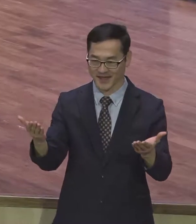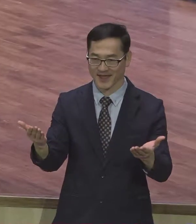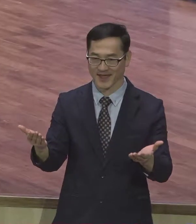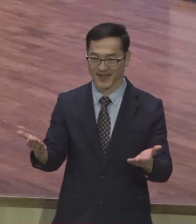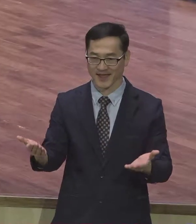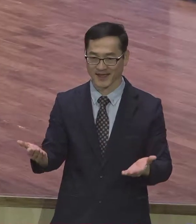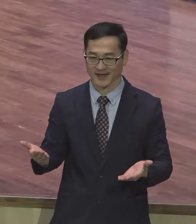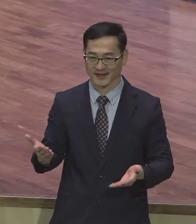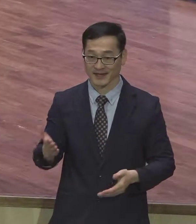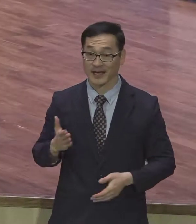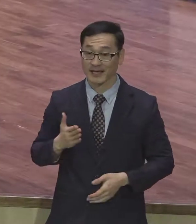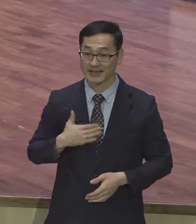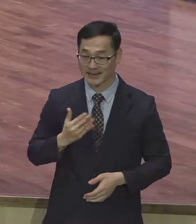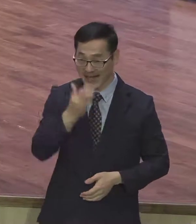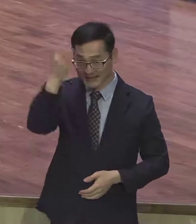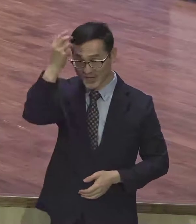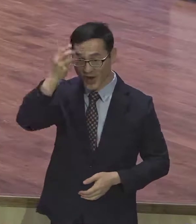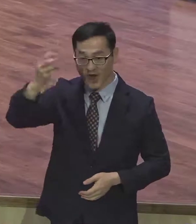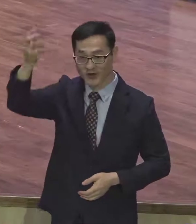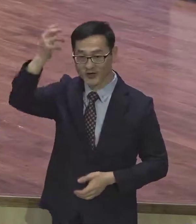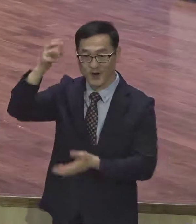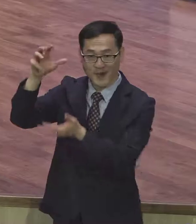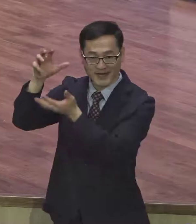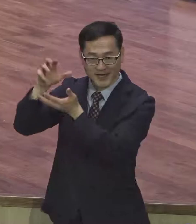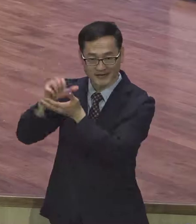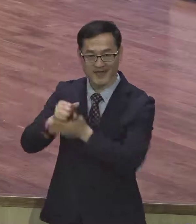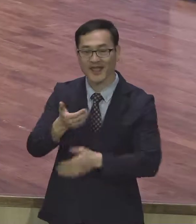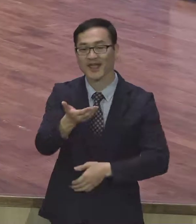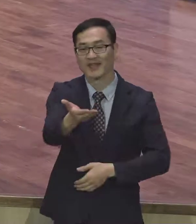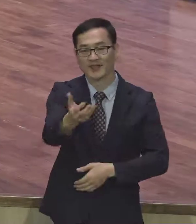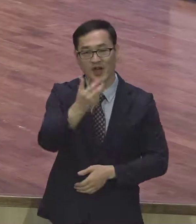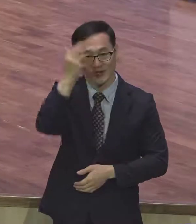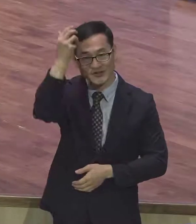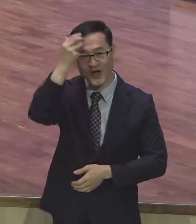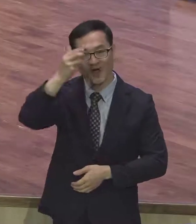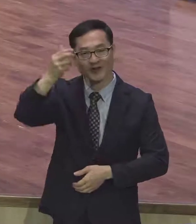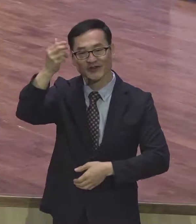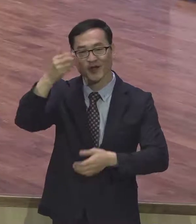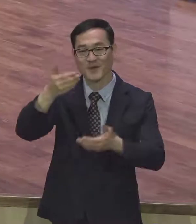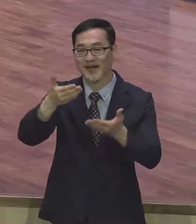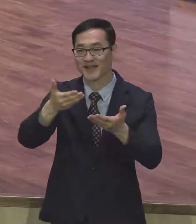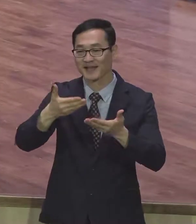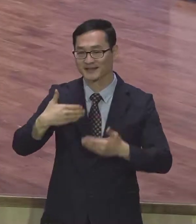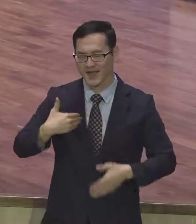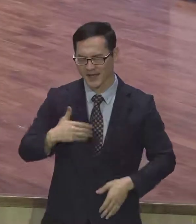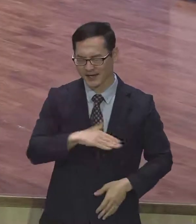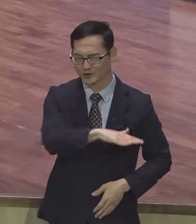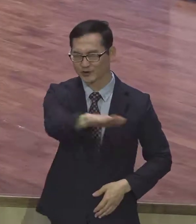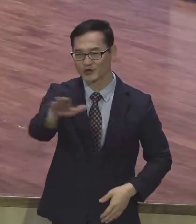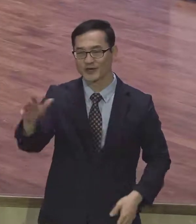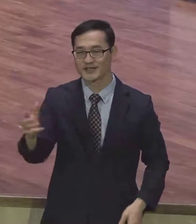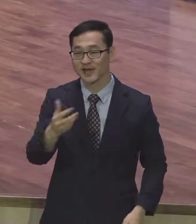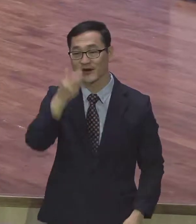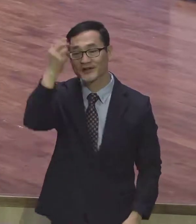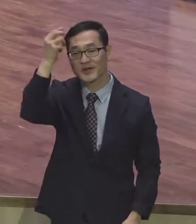성령 받았네 나 성령 받았네 너 성령 받았네 우리 성령